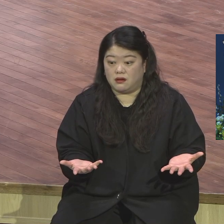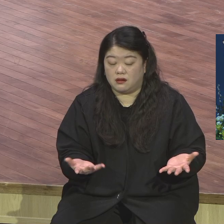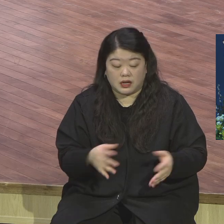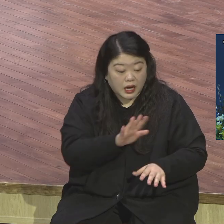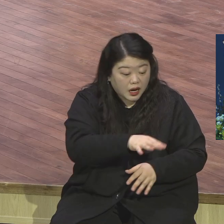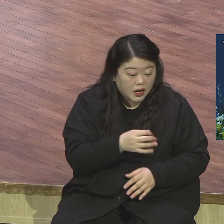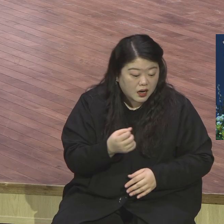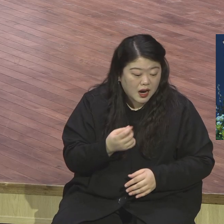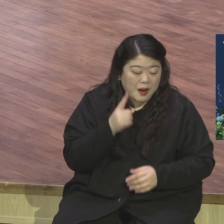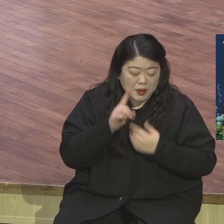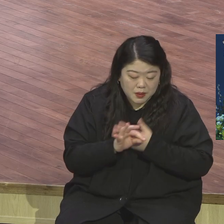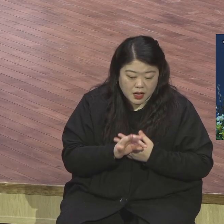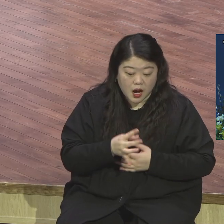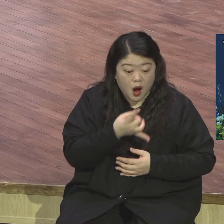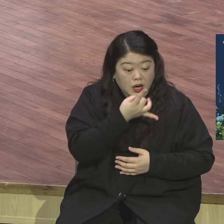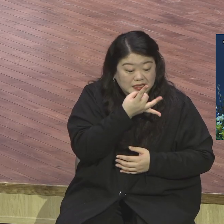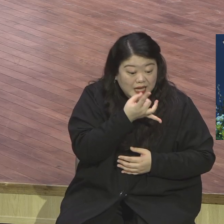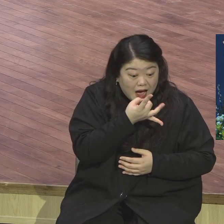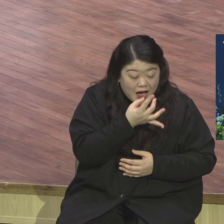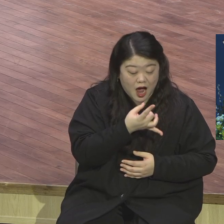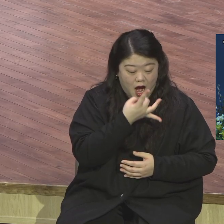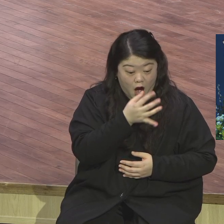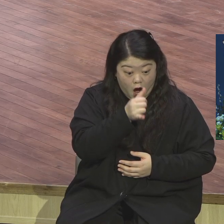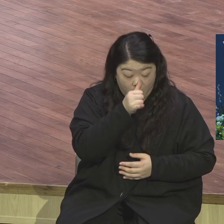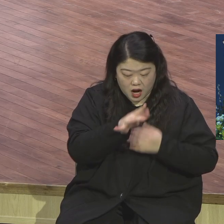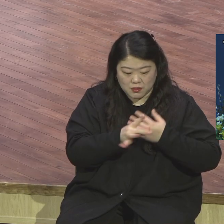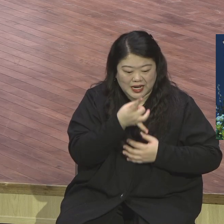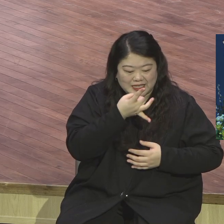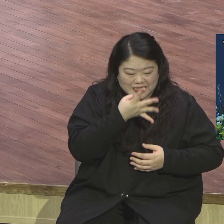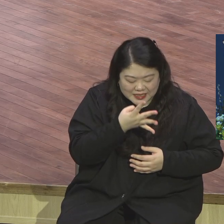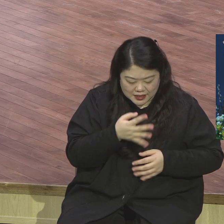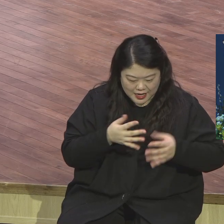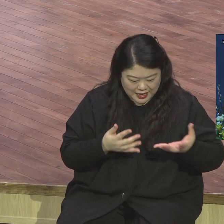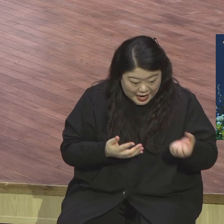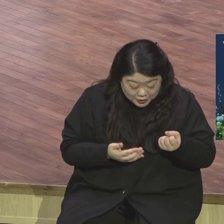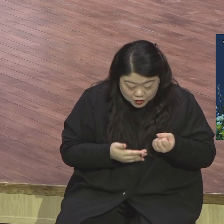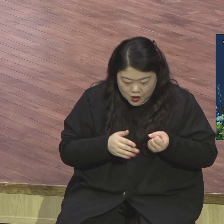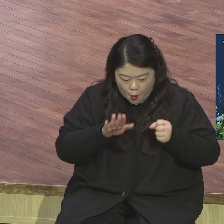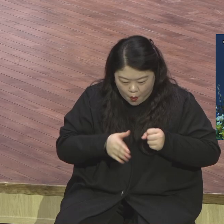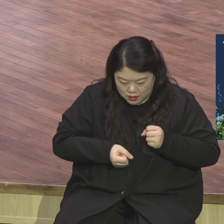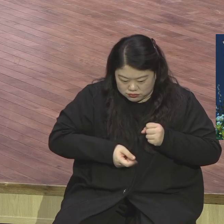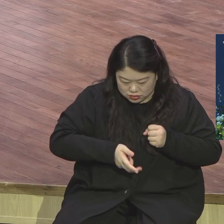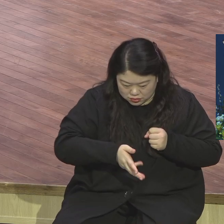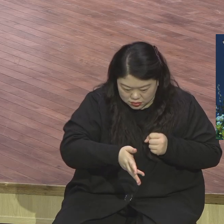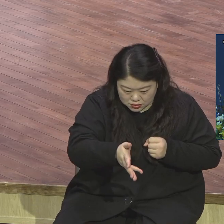해마다 뿌리라고 하면 종자가 지난데 종자도 남지 않을 정도로 포도나무